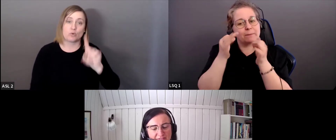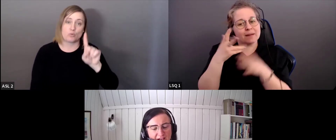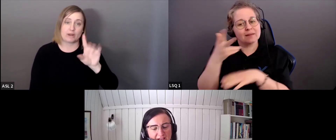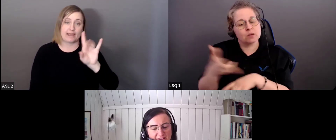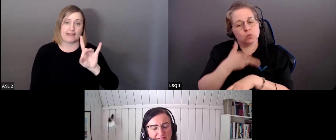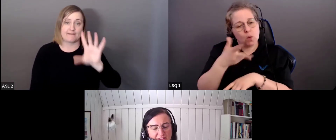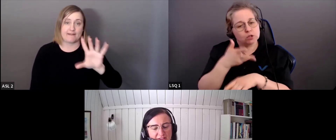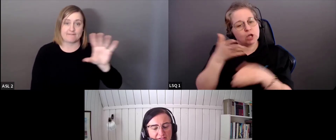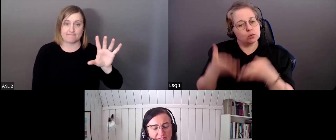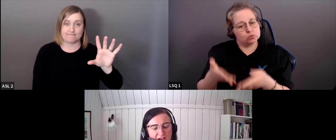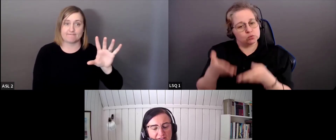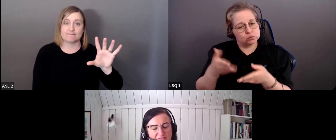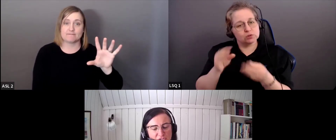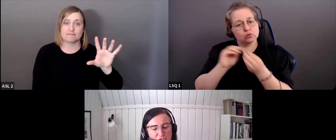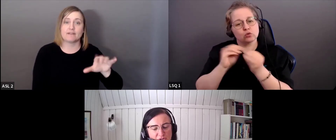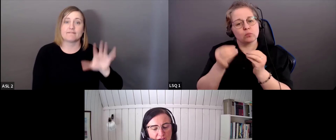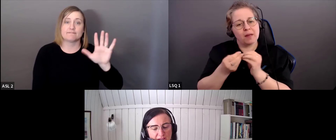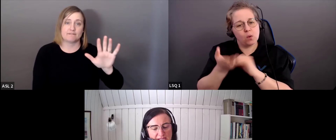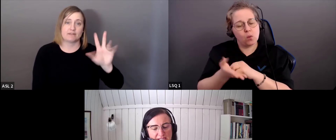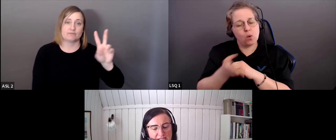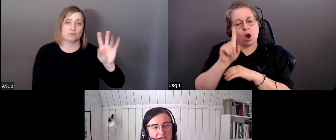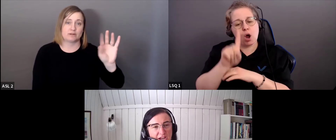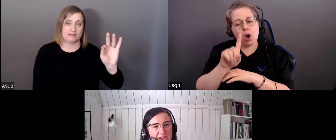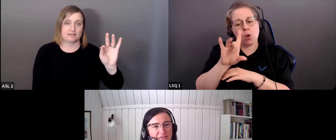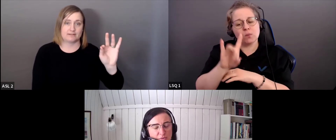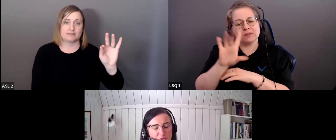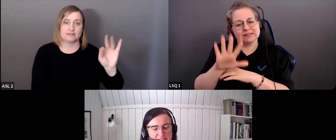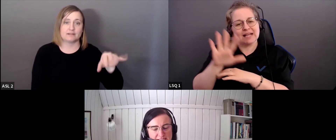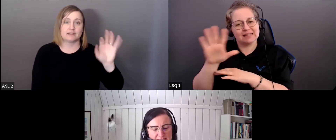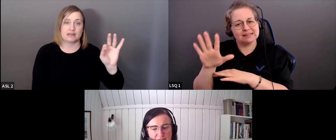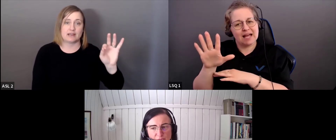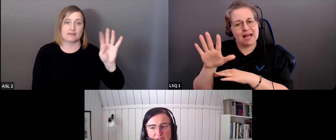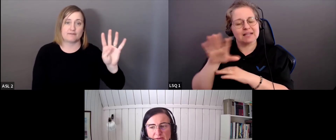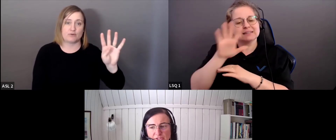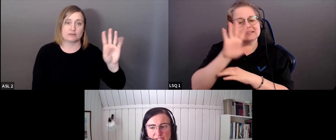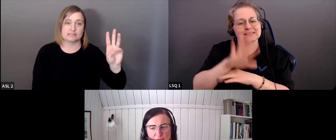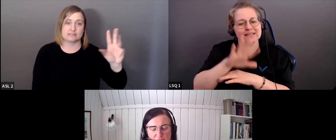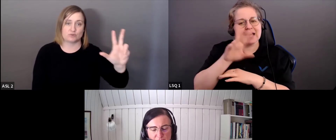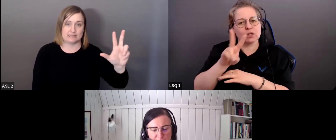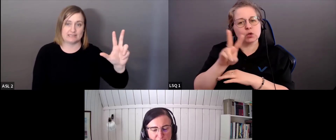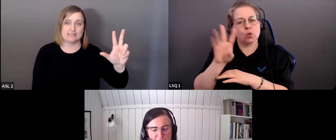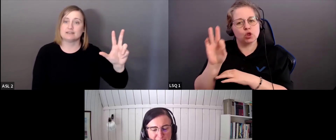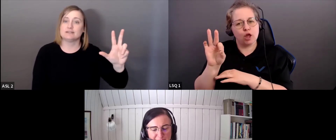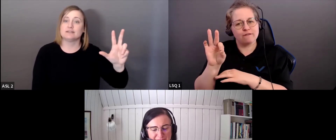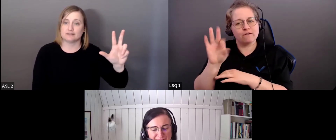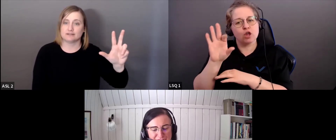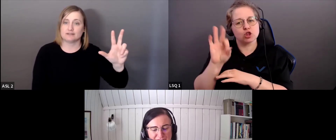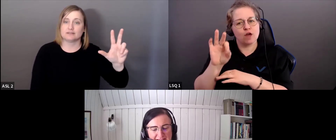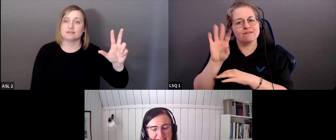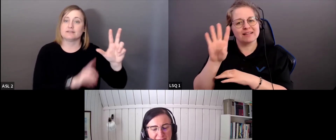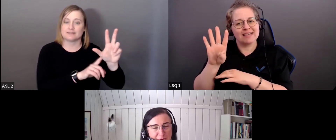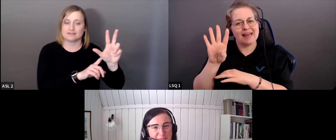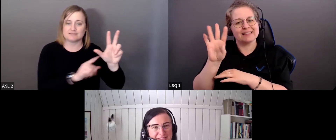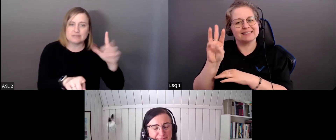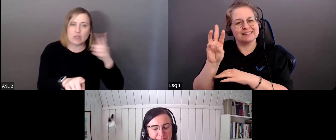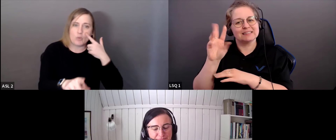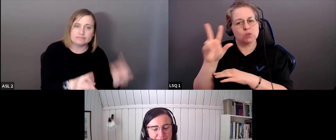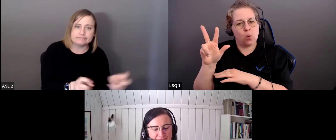la séance. Au numéro suivant, 1-855-529-9463.